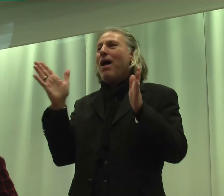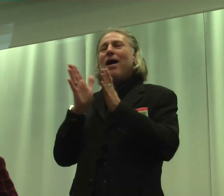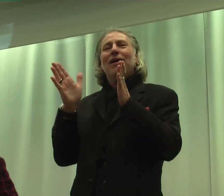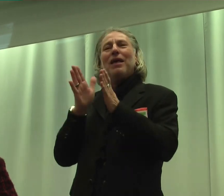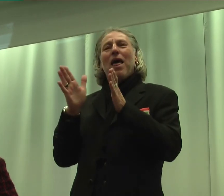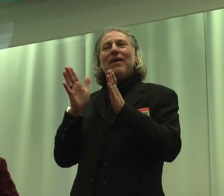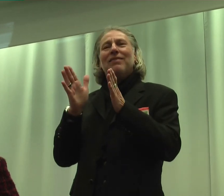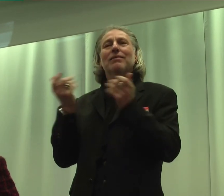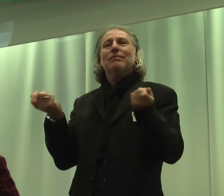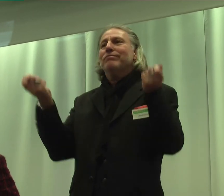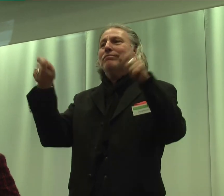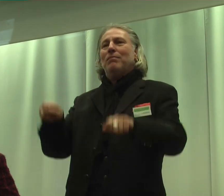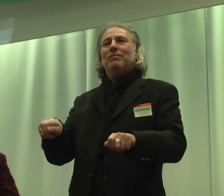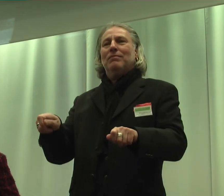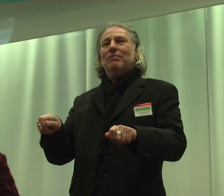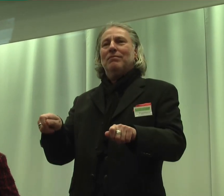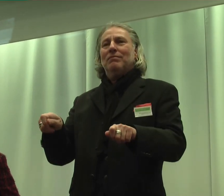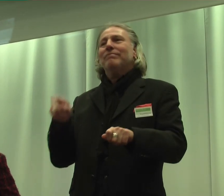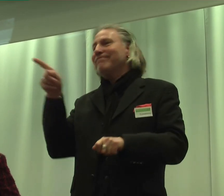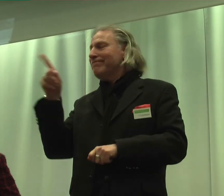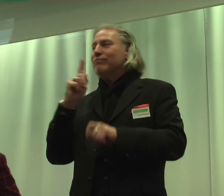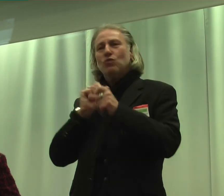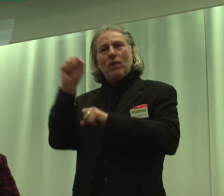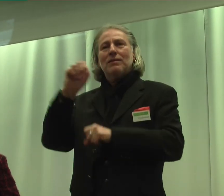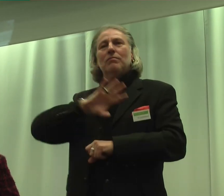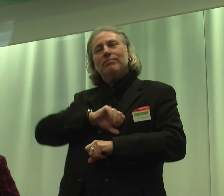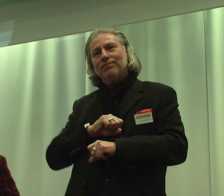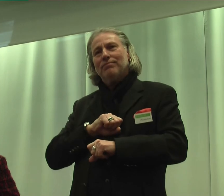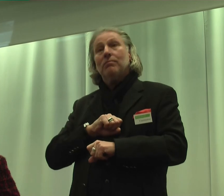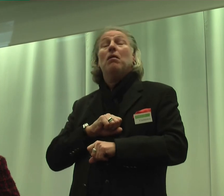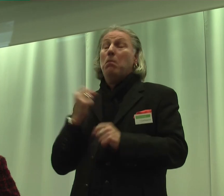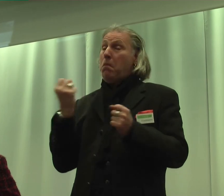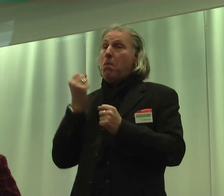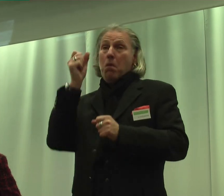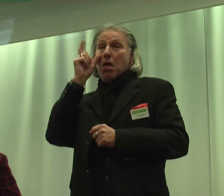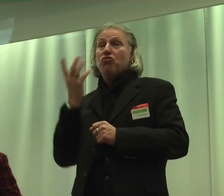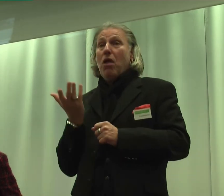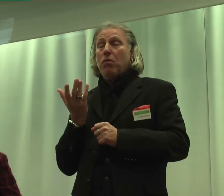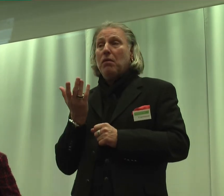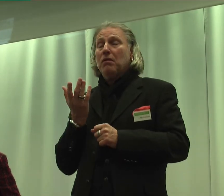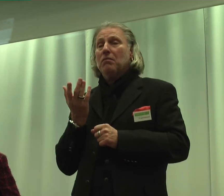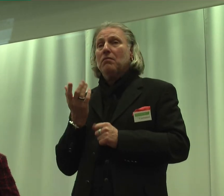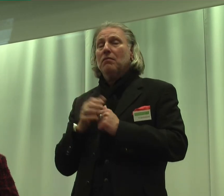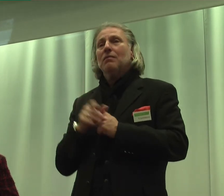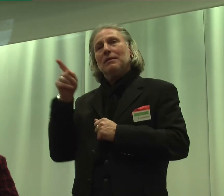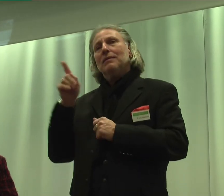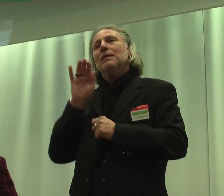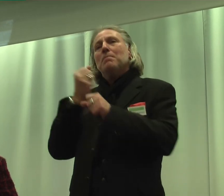schließt die Firma. Sie hält durch, und das ist erstaunlich, sie hält über zwei Jahre,